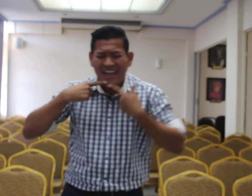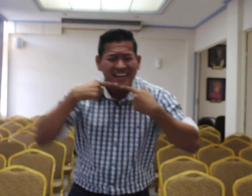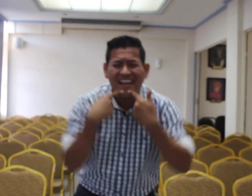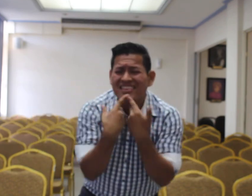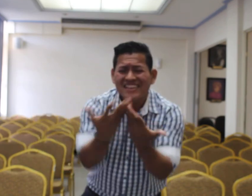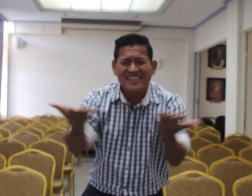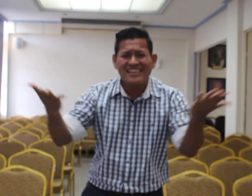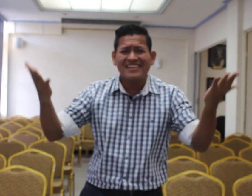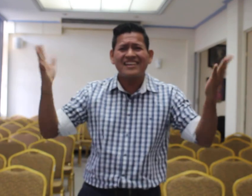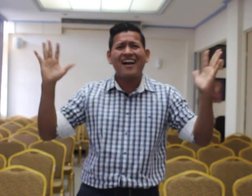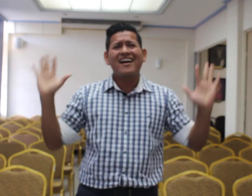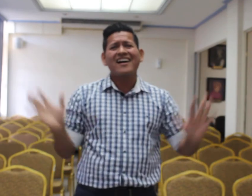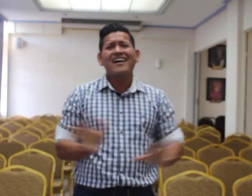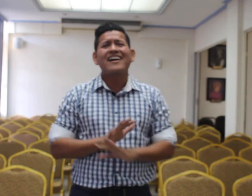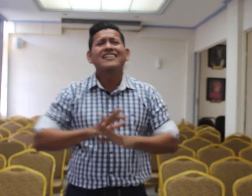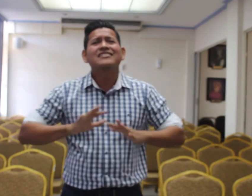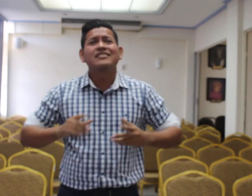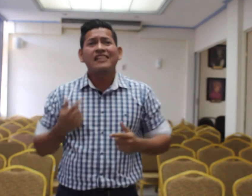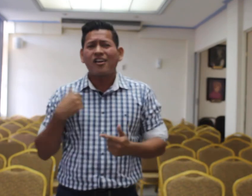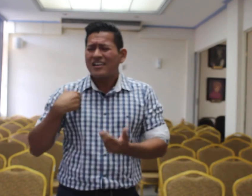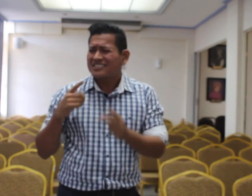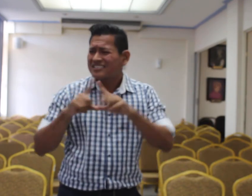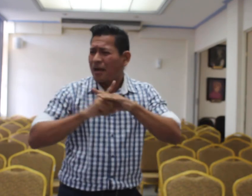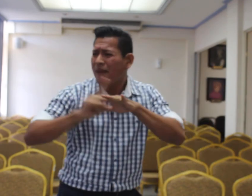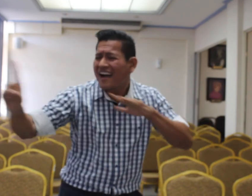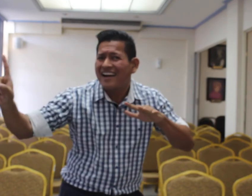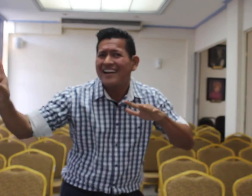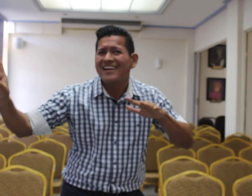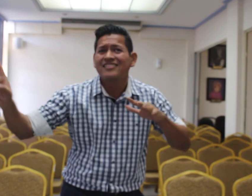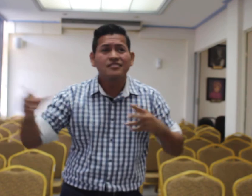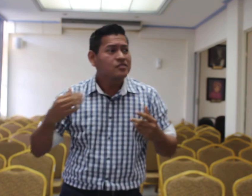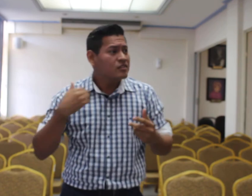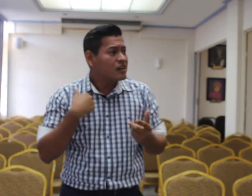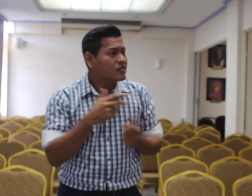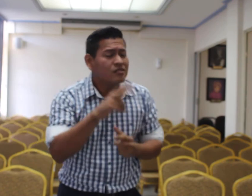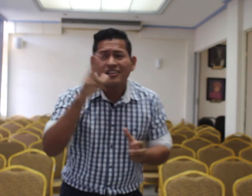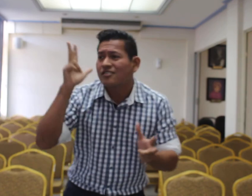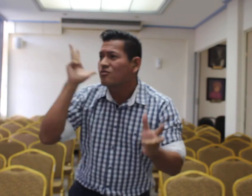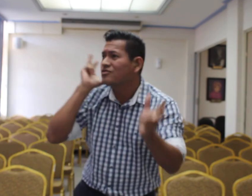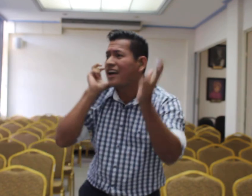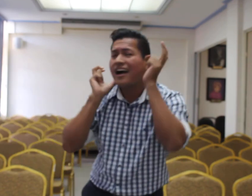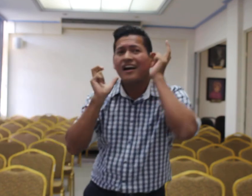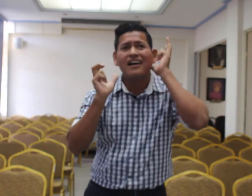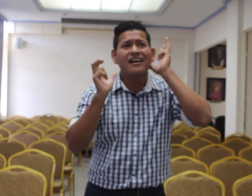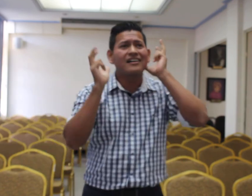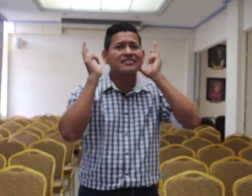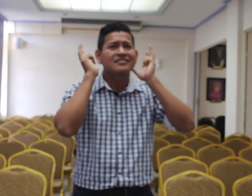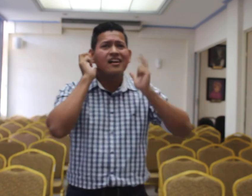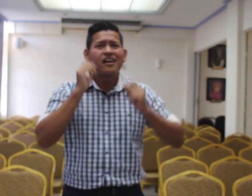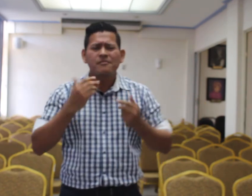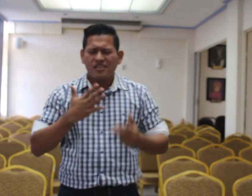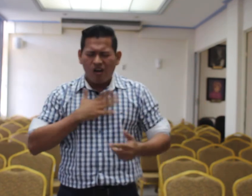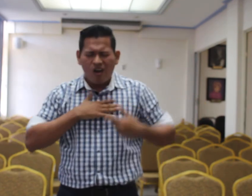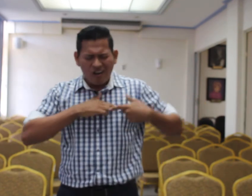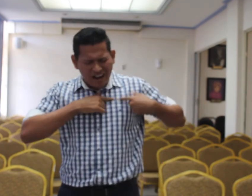que digas. Tengo que escapar, yo tengo que escuchar a mi corazón.